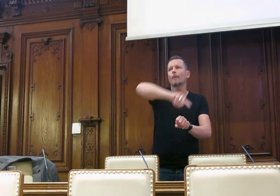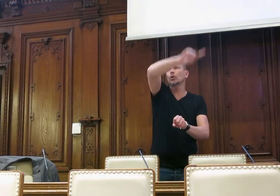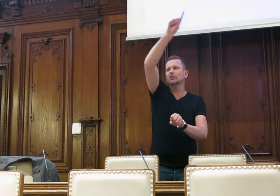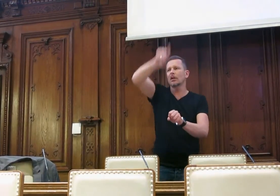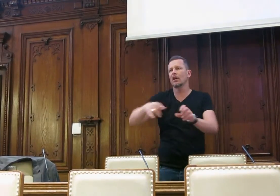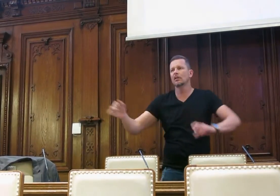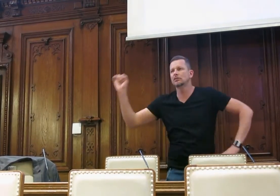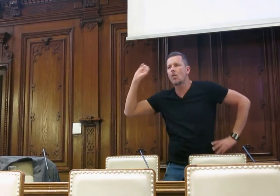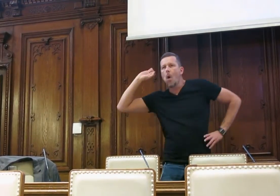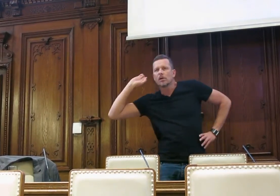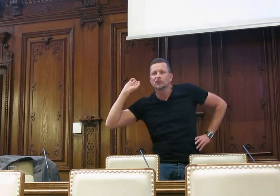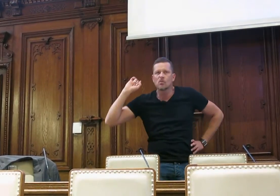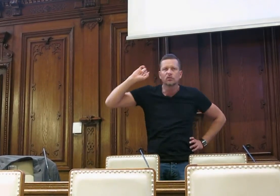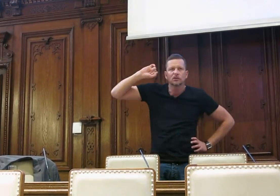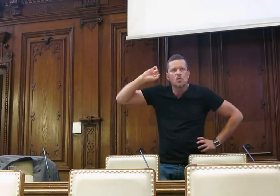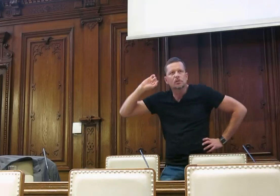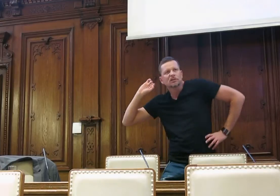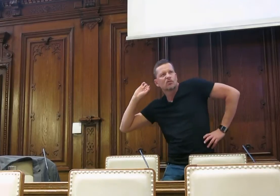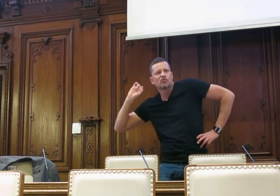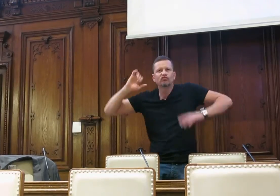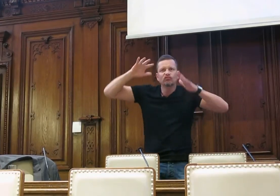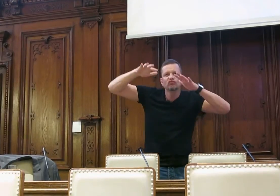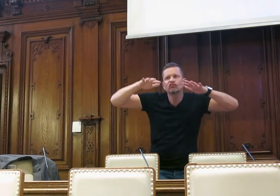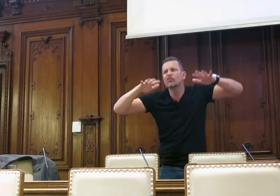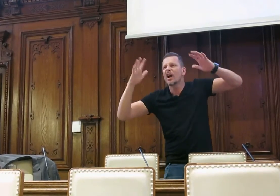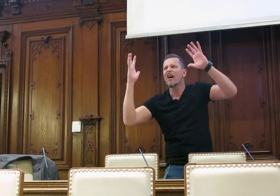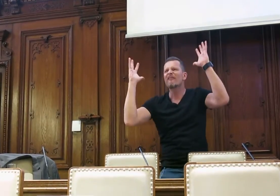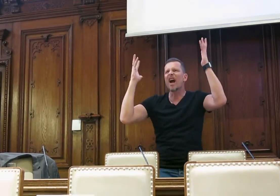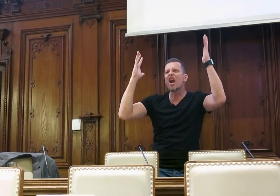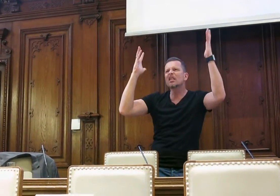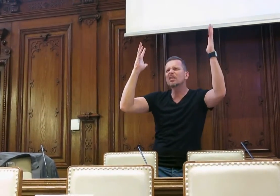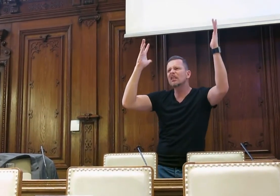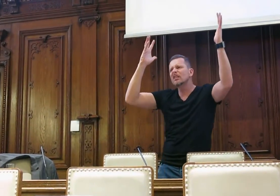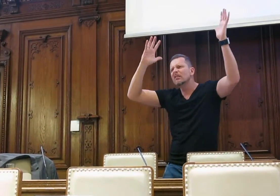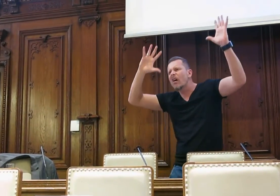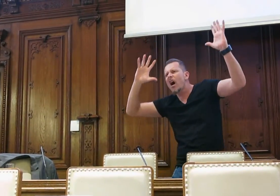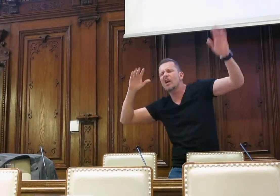wo ich mit einer Motorsäge gehen durch den Ball auf.